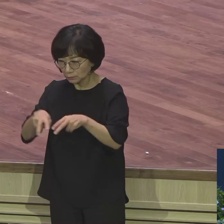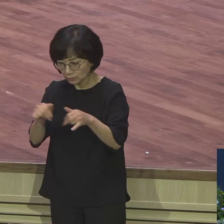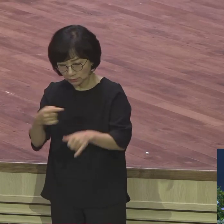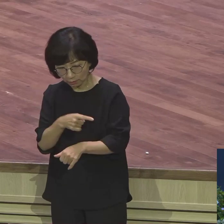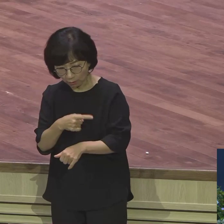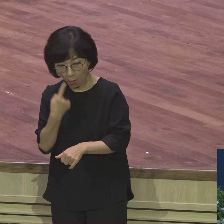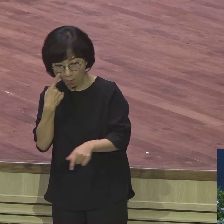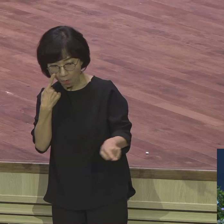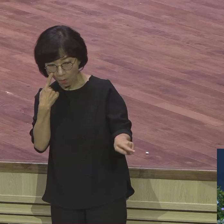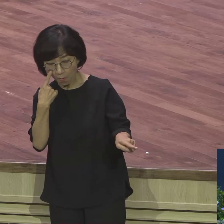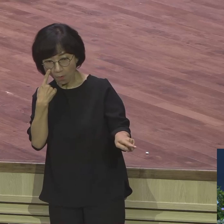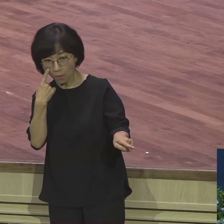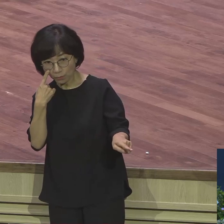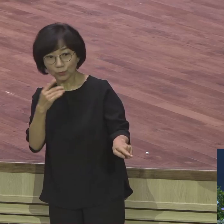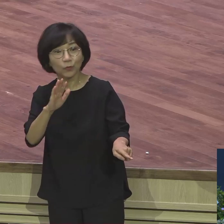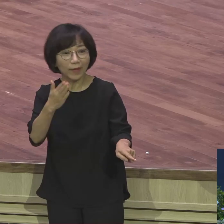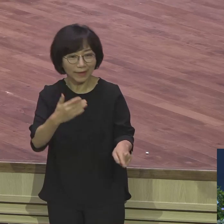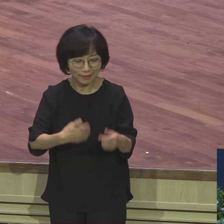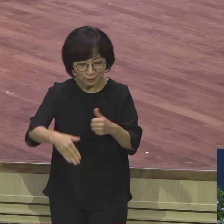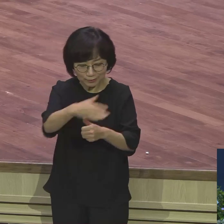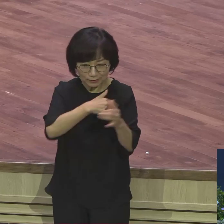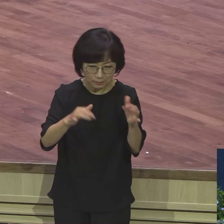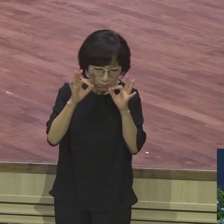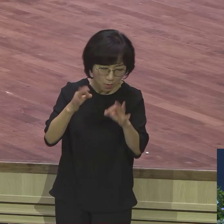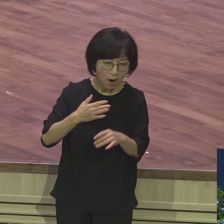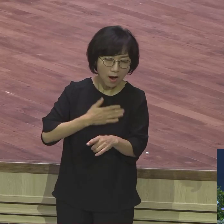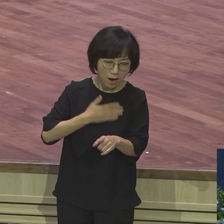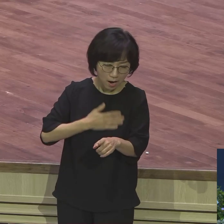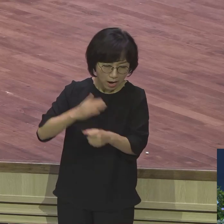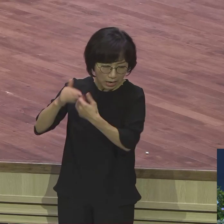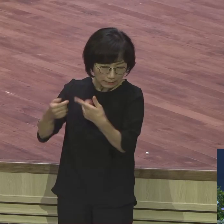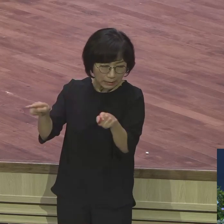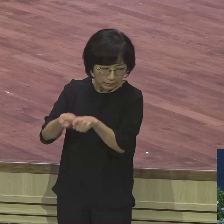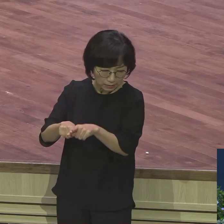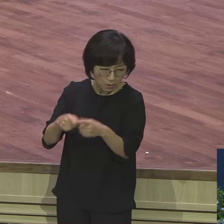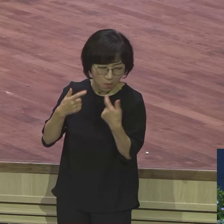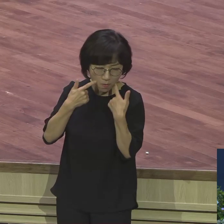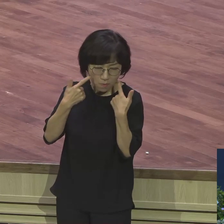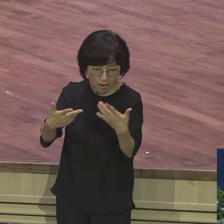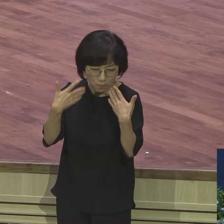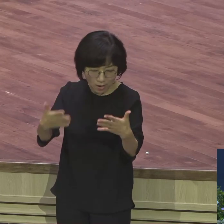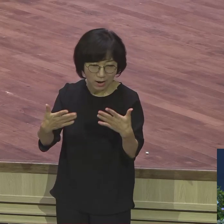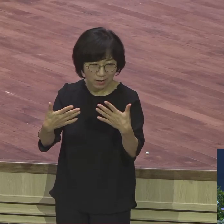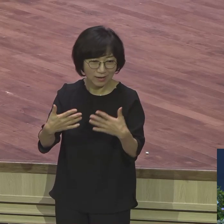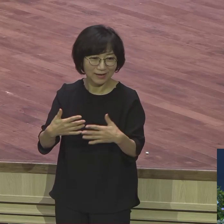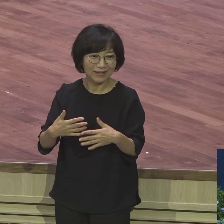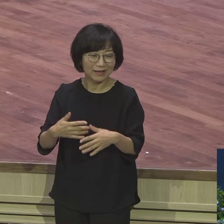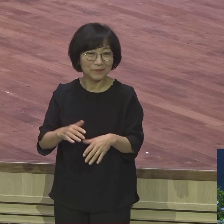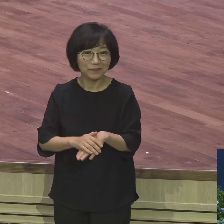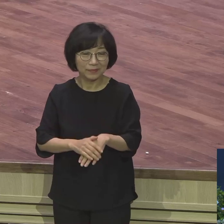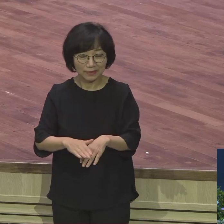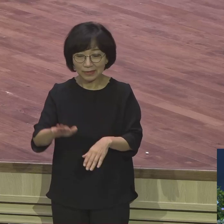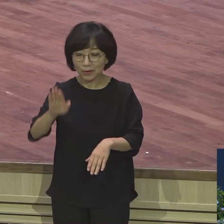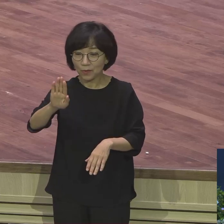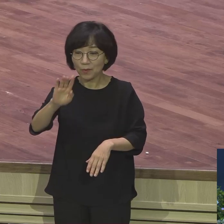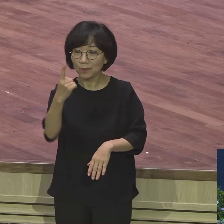죄의 사람들이 안다는 거예요 외적으로 드러난다 자 보디바리 요셉의 삶 속에서